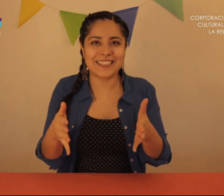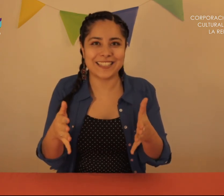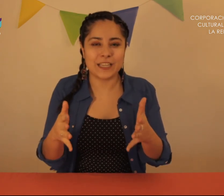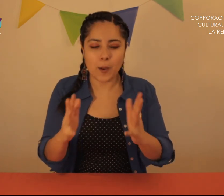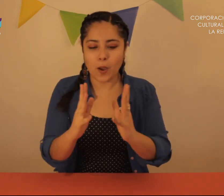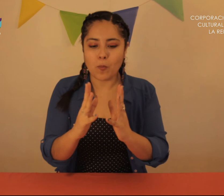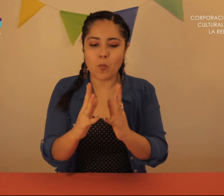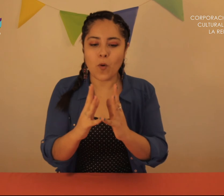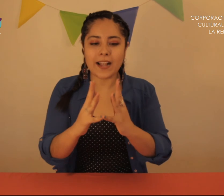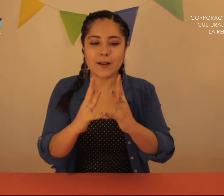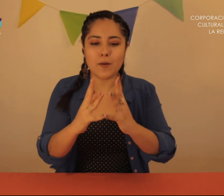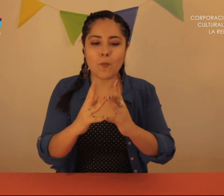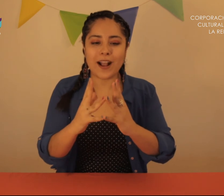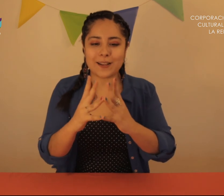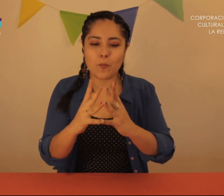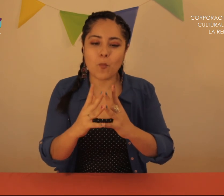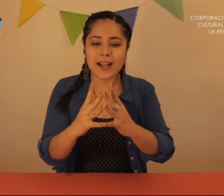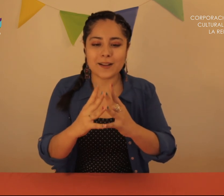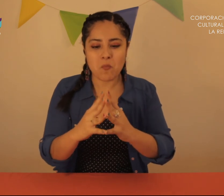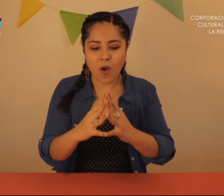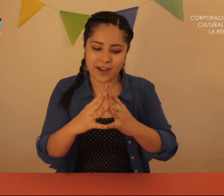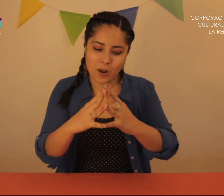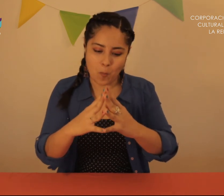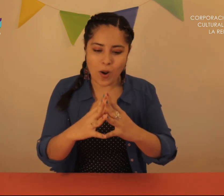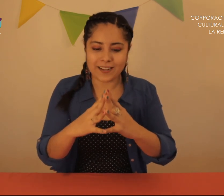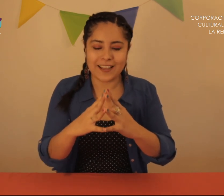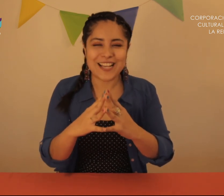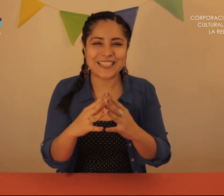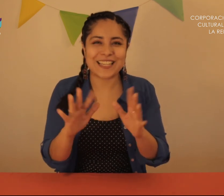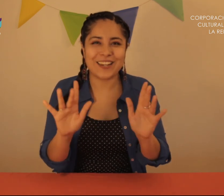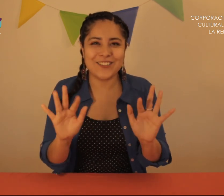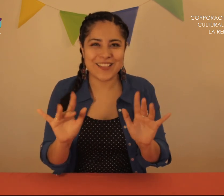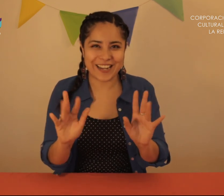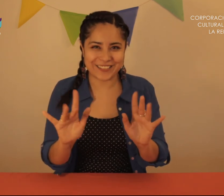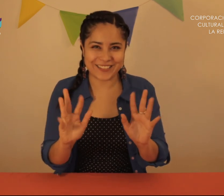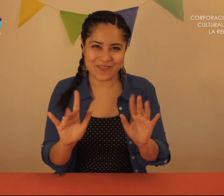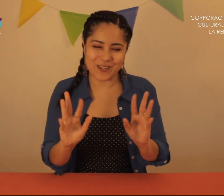Y muak, muak, muak, muak, muak Saludan a sus amigos